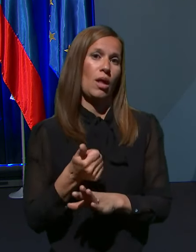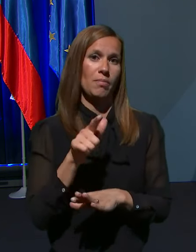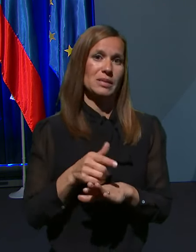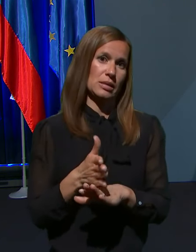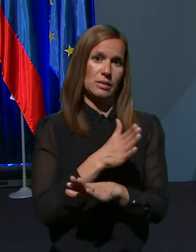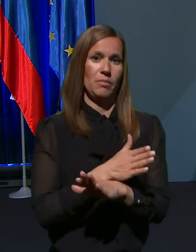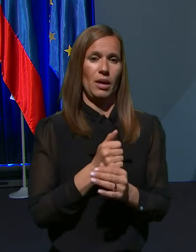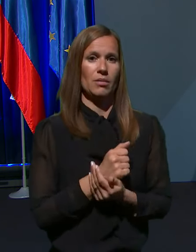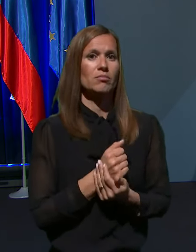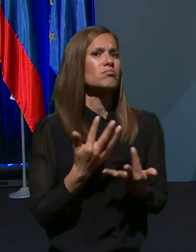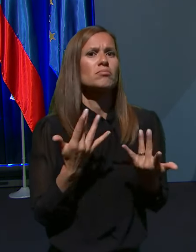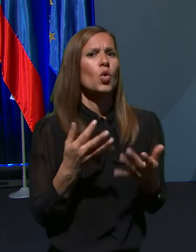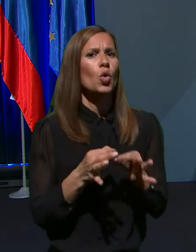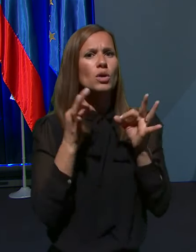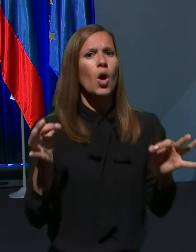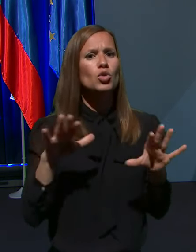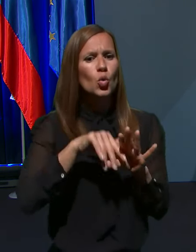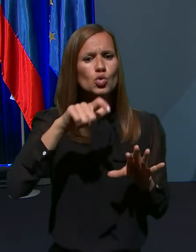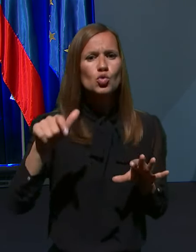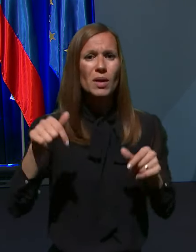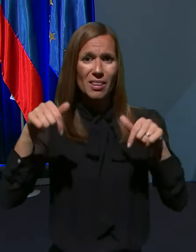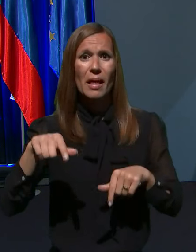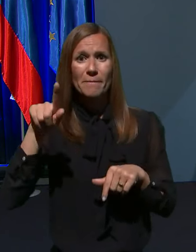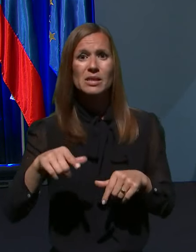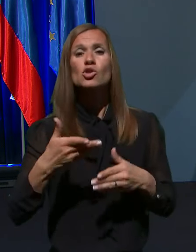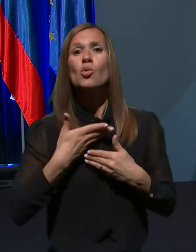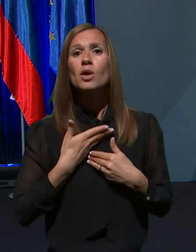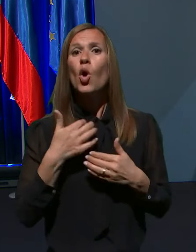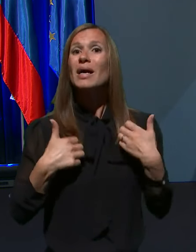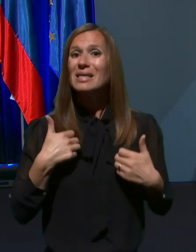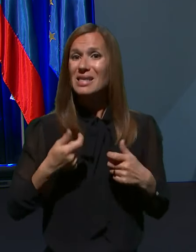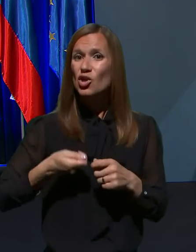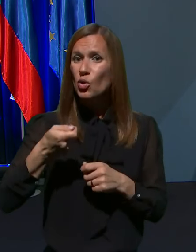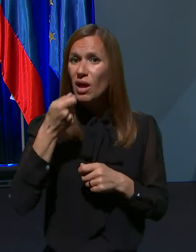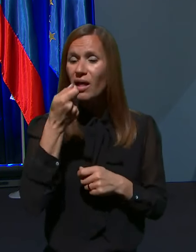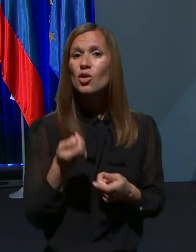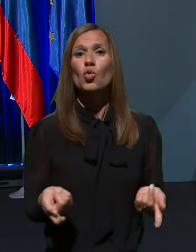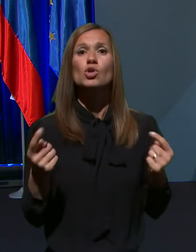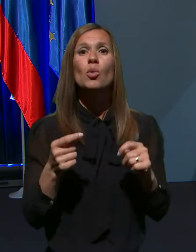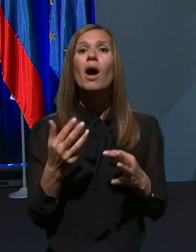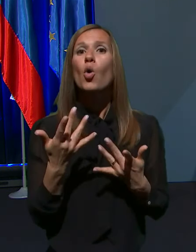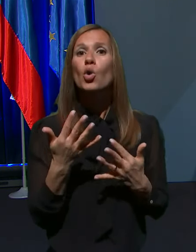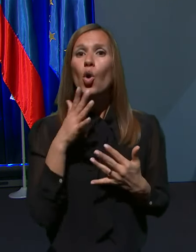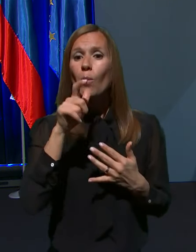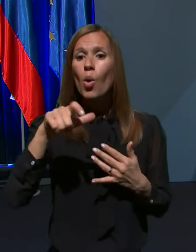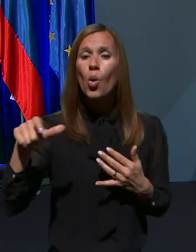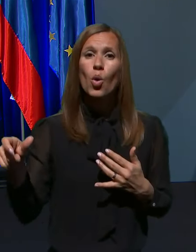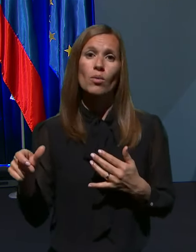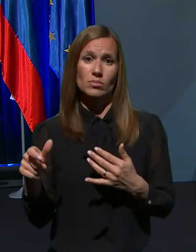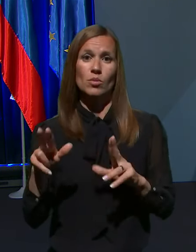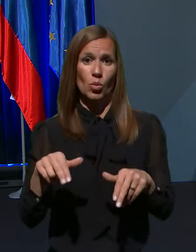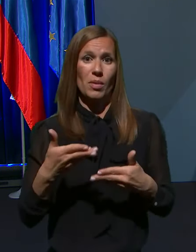Koliko javnih uslužbencev je ta mesec sploh dobilo krizni dodatek oziroma koliko jih bo upravičenih do tega dodatka?